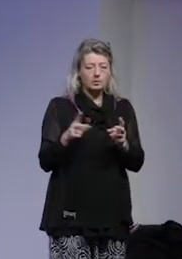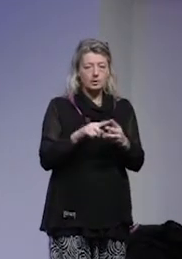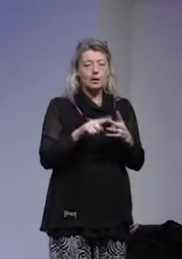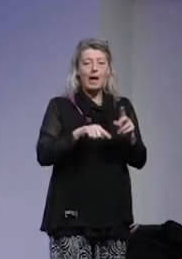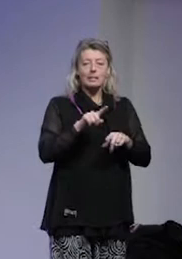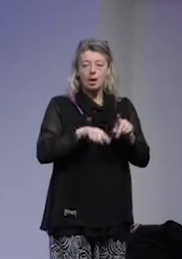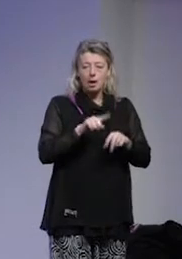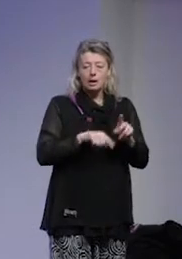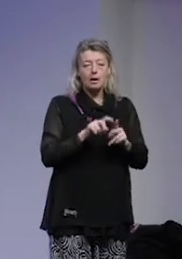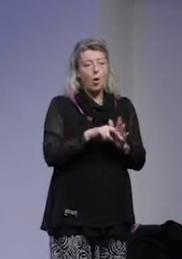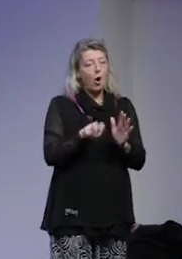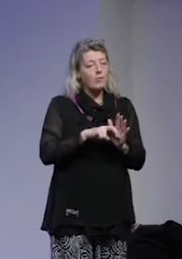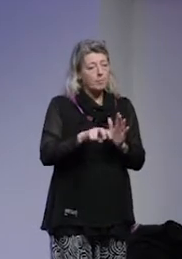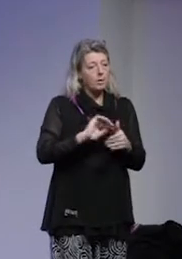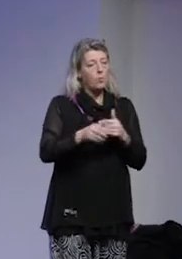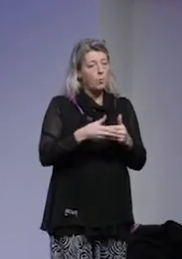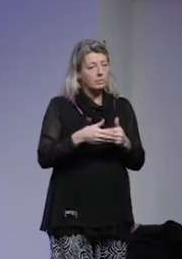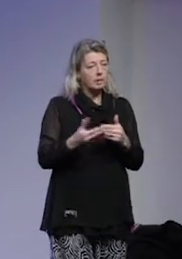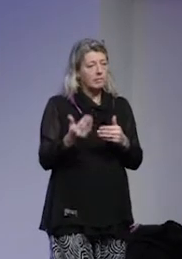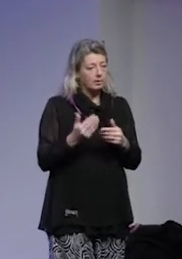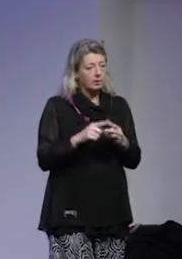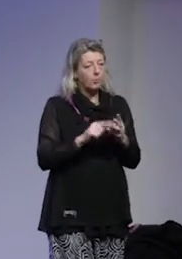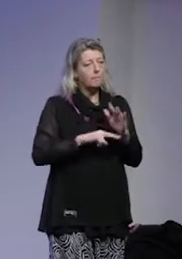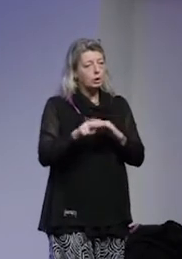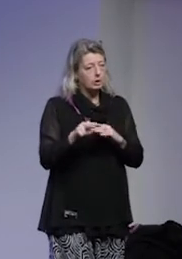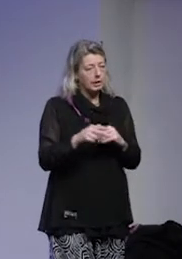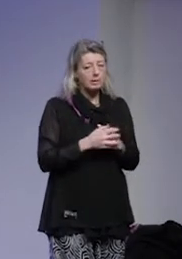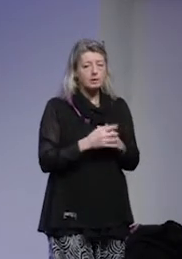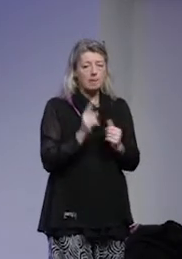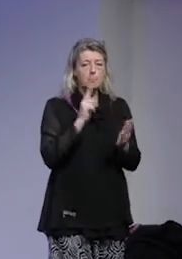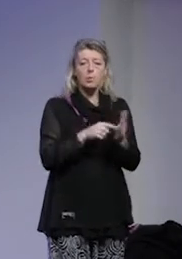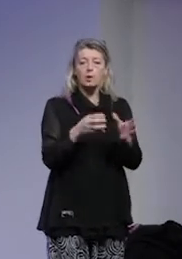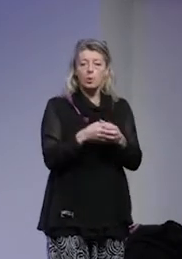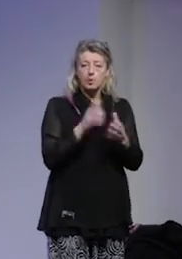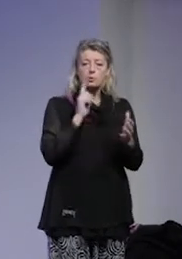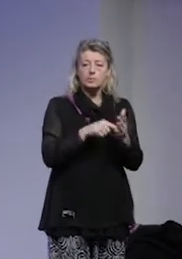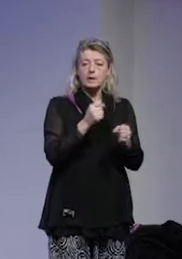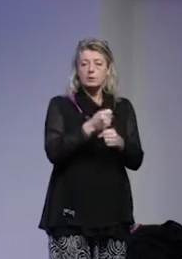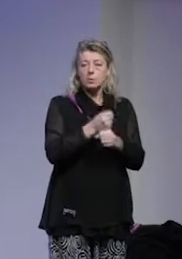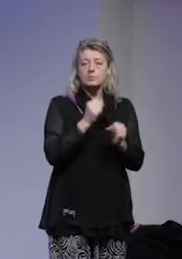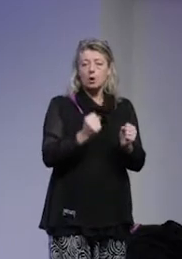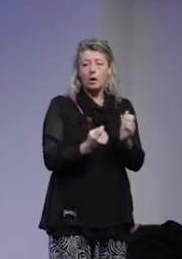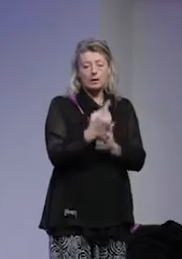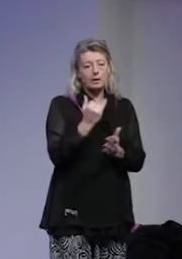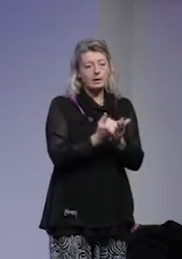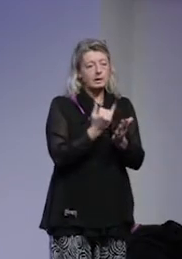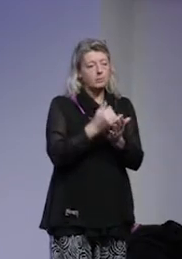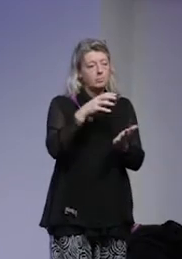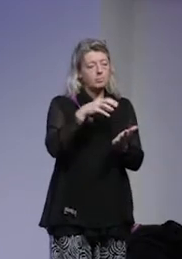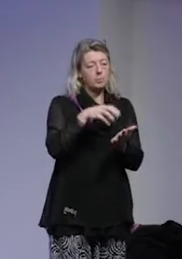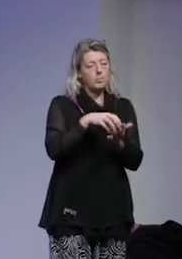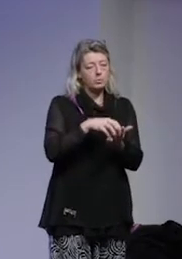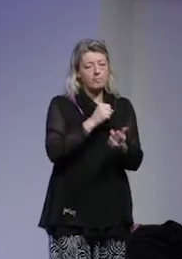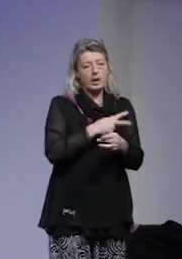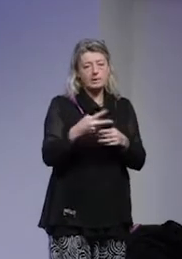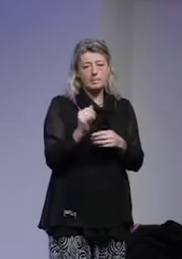anhöriga, avhoppare, återvändiga och flyktingar som målgrupper för det arbete som ska bedrivas i kommunerna mot våldsbejakande extremism.